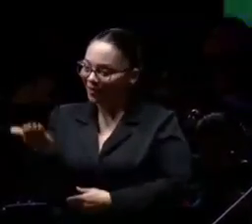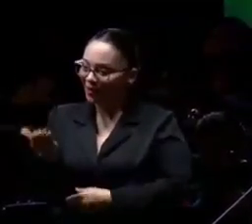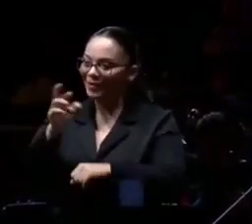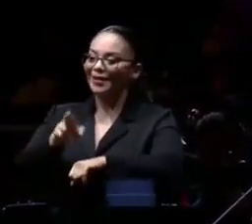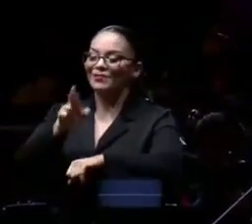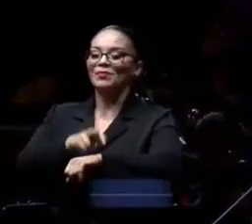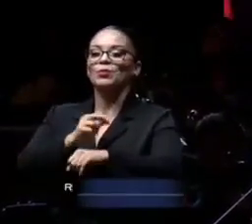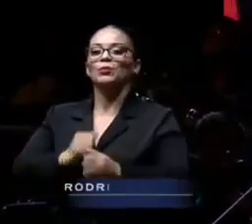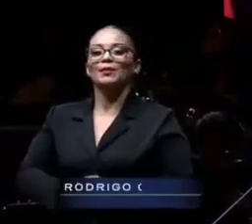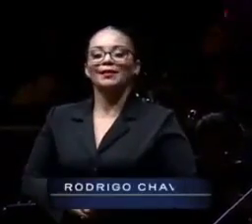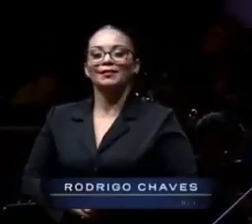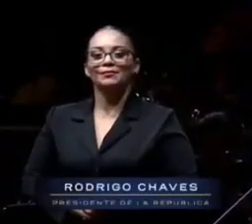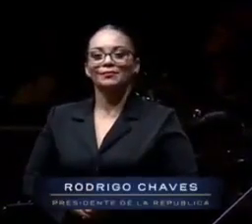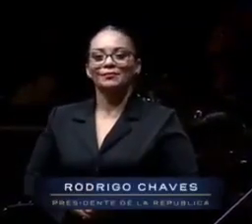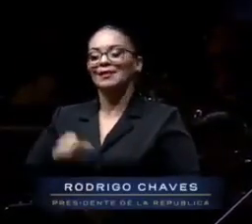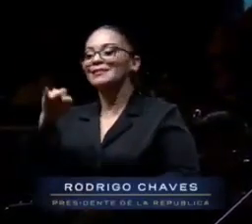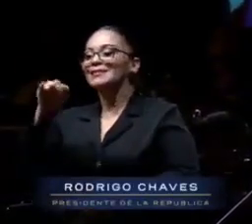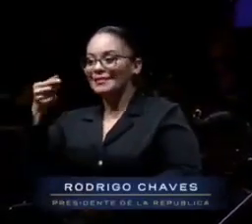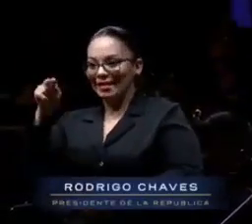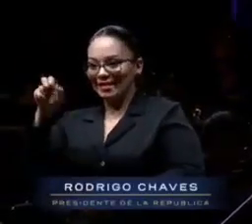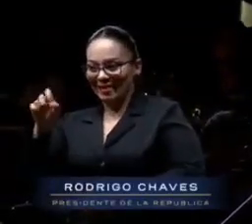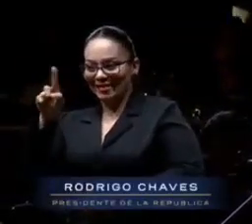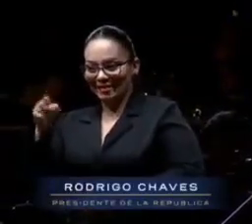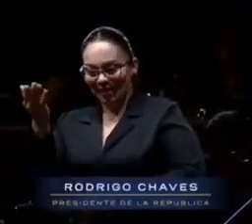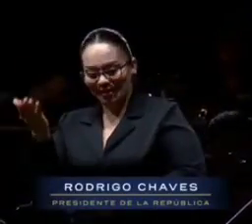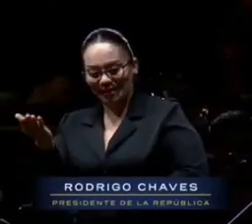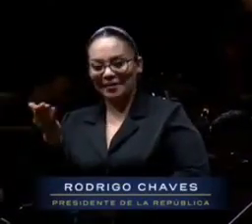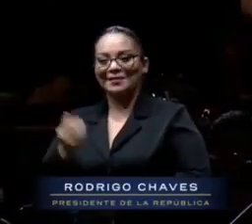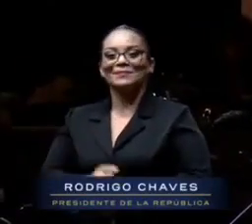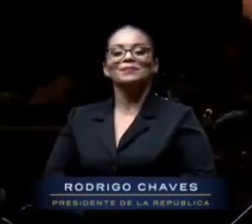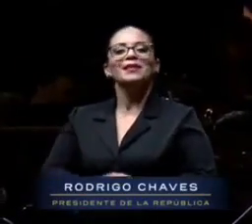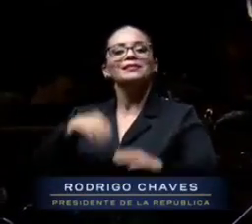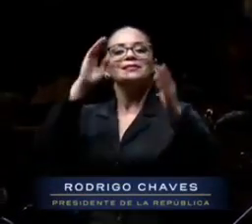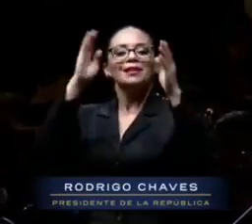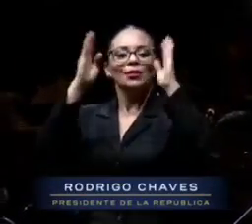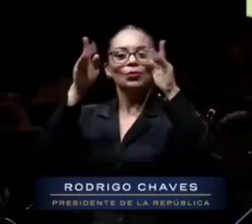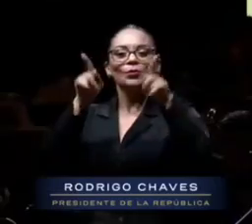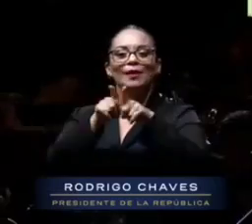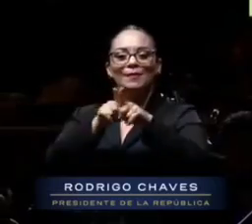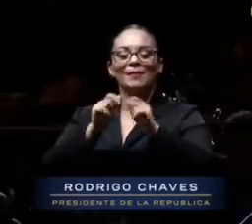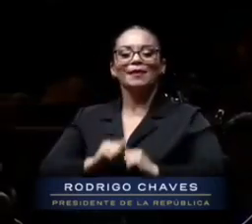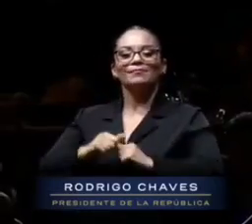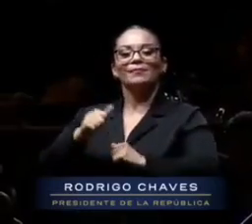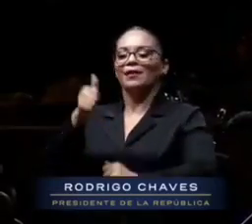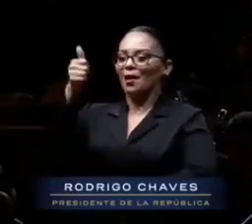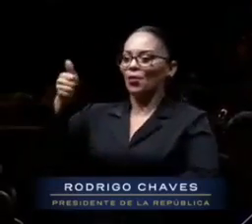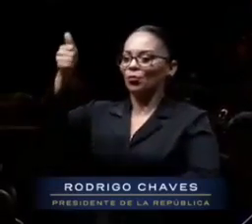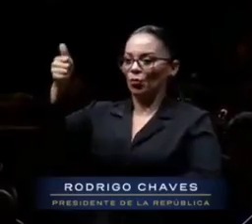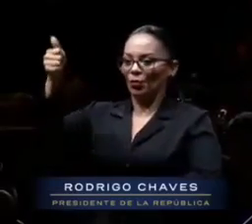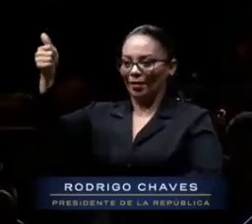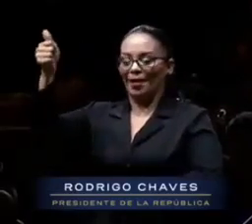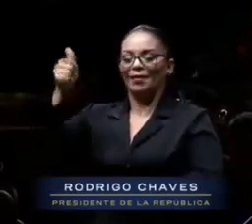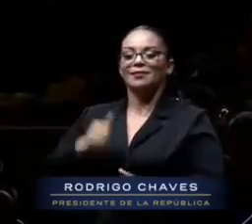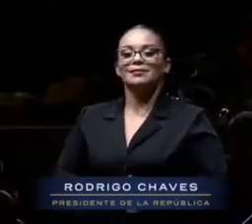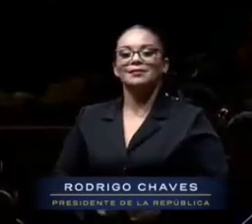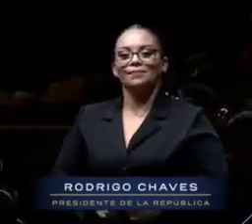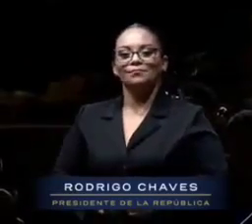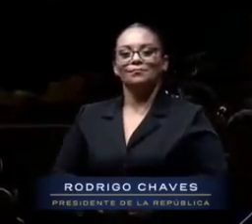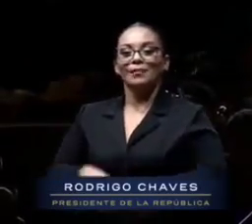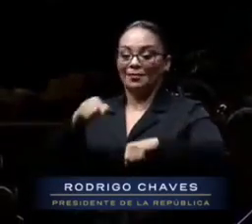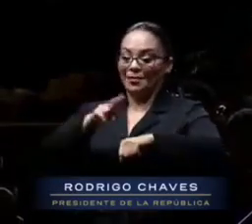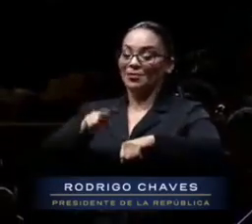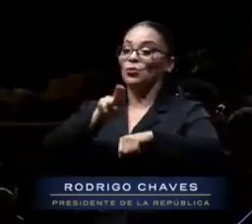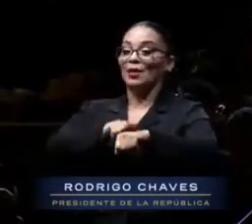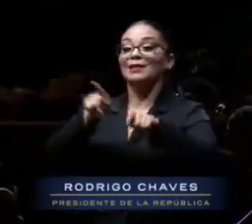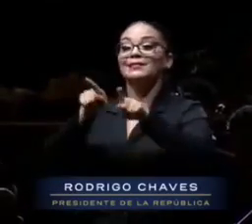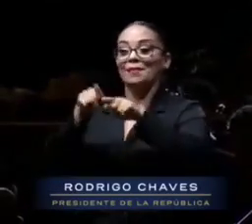República, Doña Cigna Seicate. Saludo a las altas autoridades nacionales